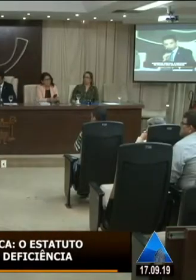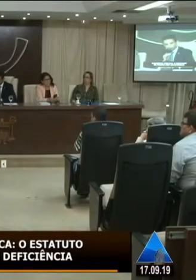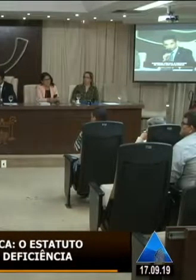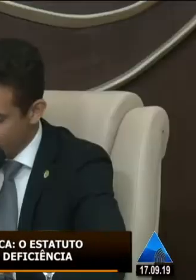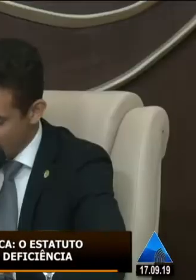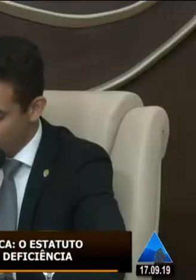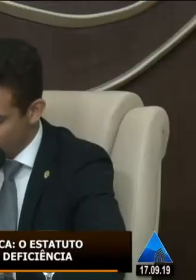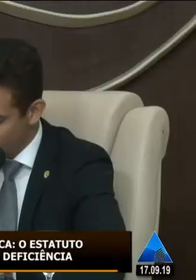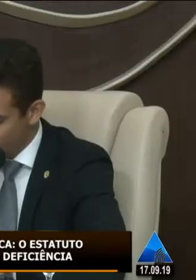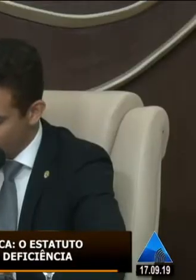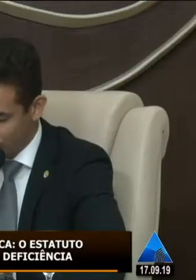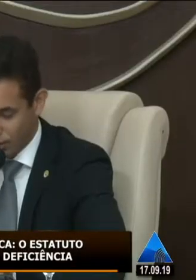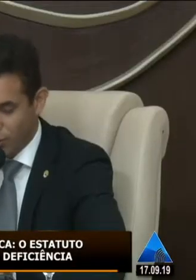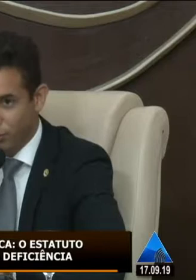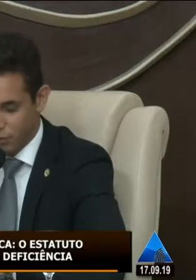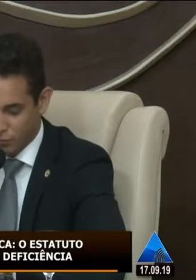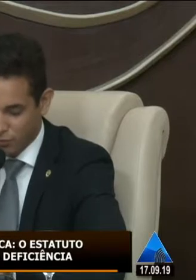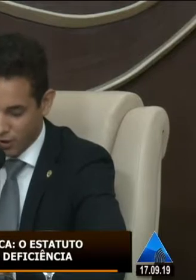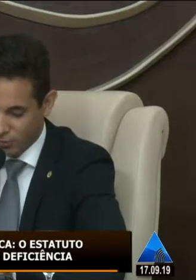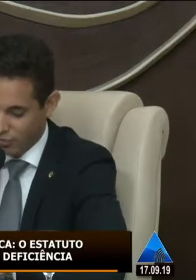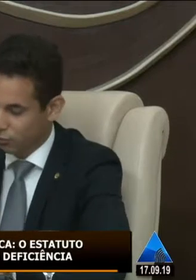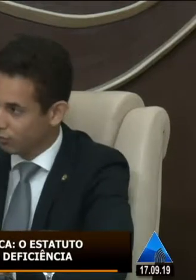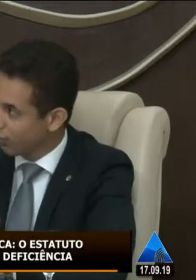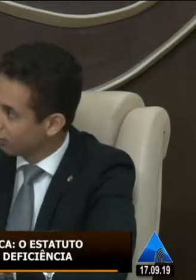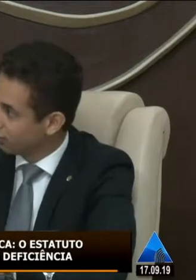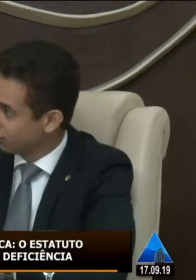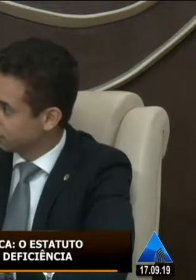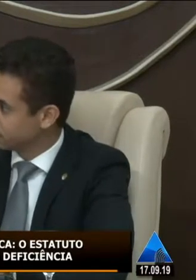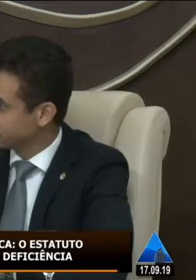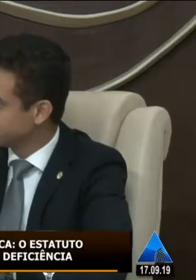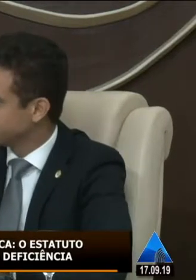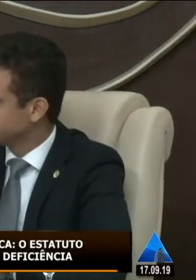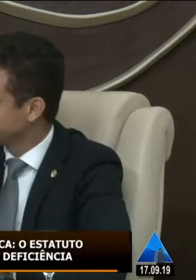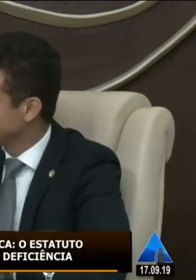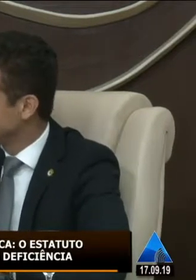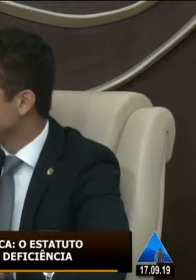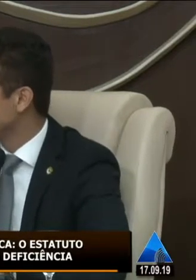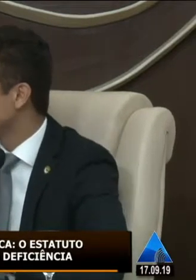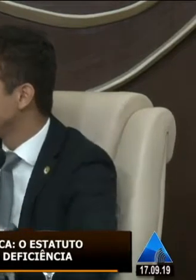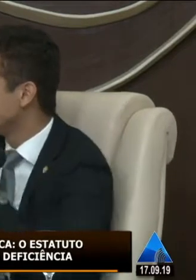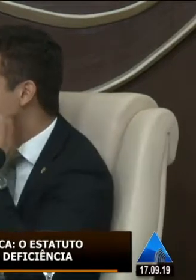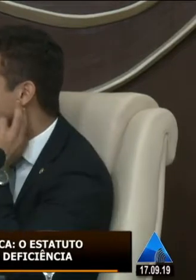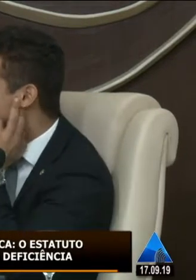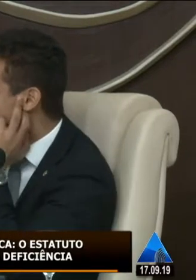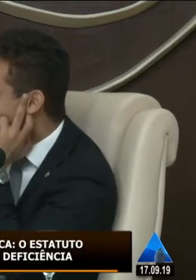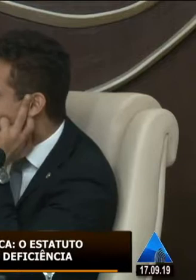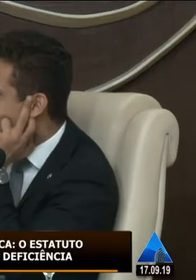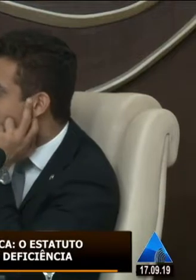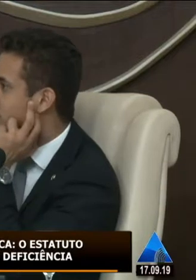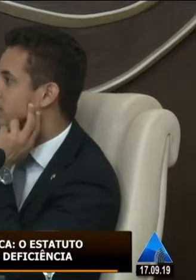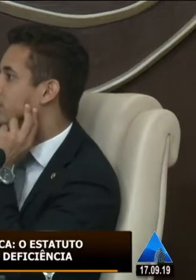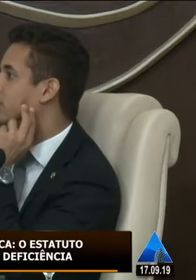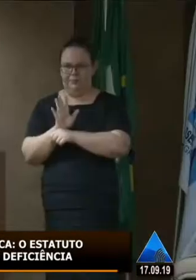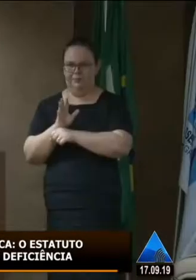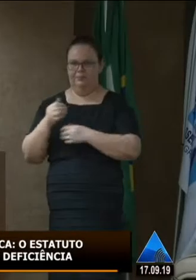depois Diago Queiroz também pode se aproximar já para fazer a sua fala Olá boa tarde a